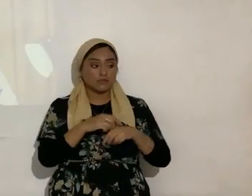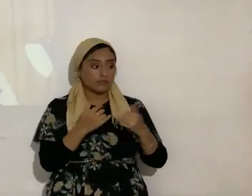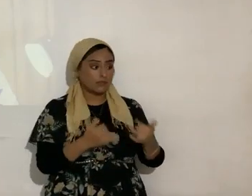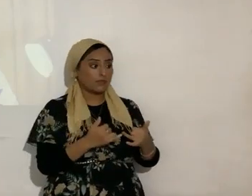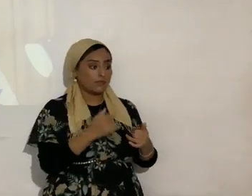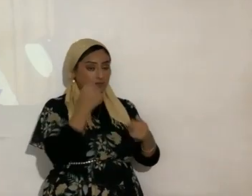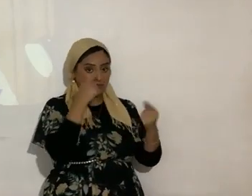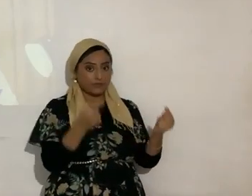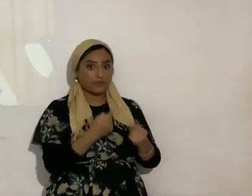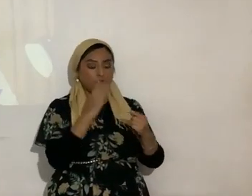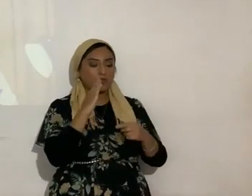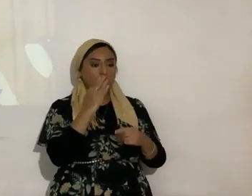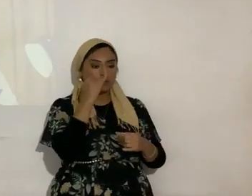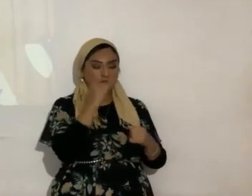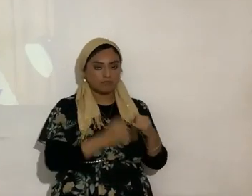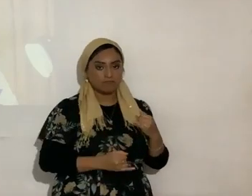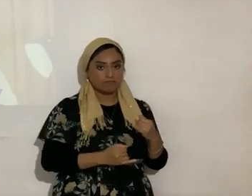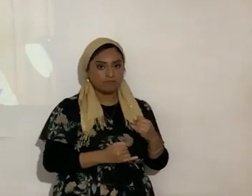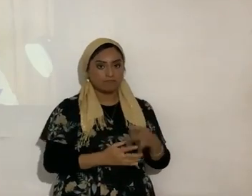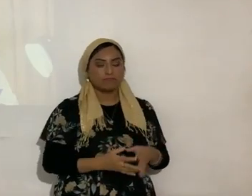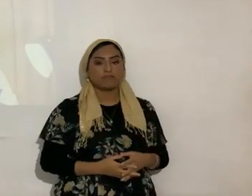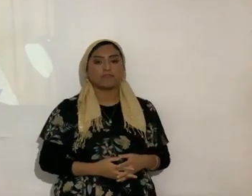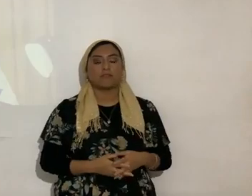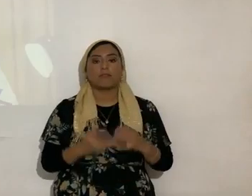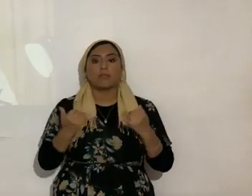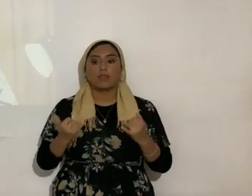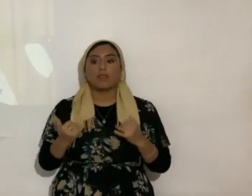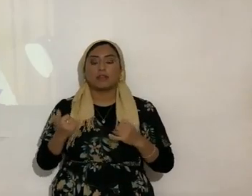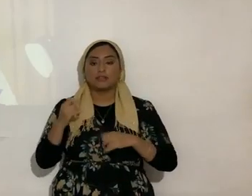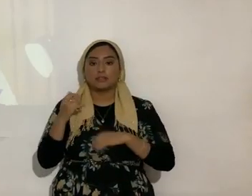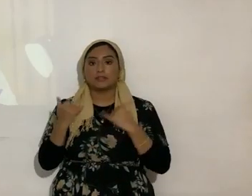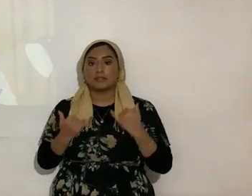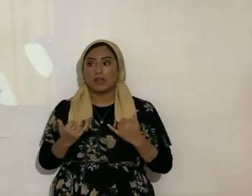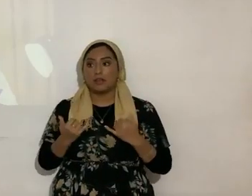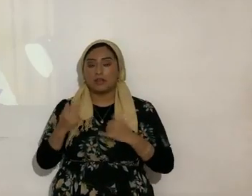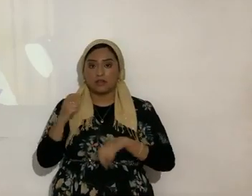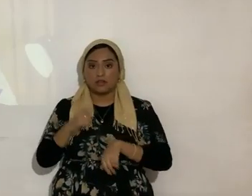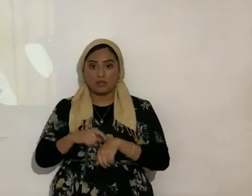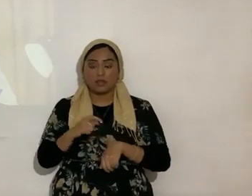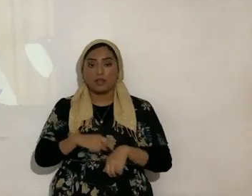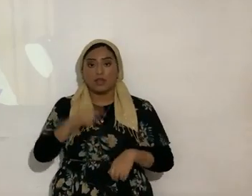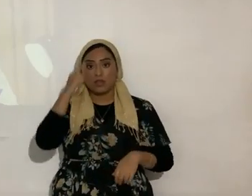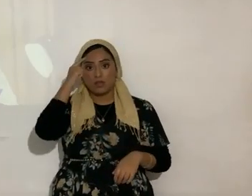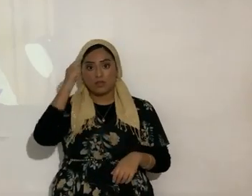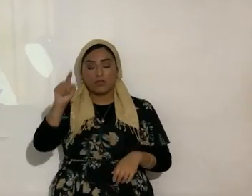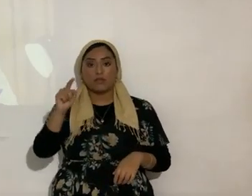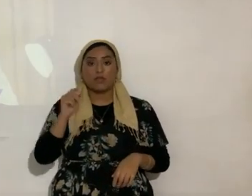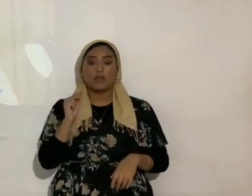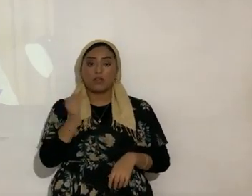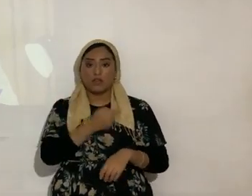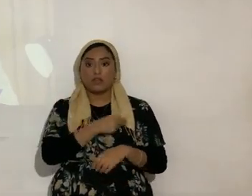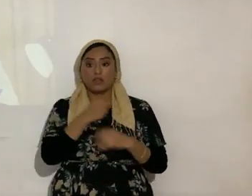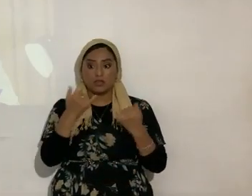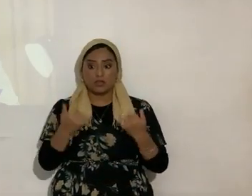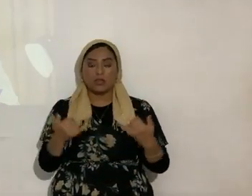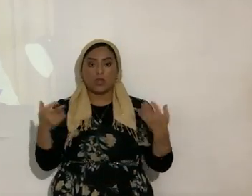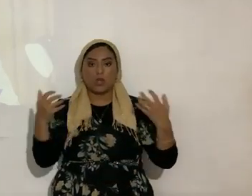impíos acabará ahora el tiempo presente para nosotros es parte ya de la eternidad